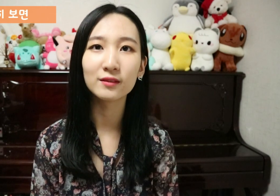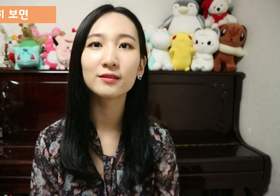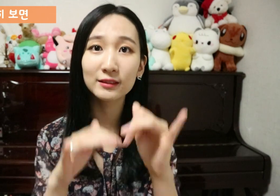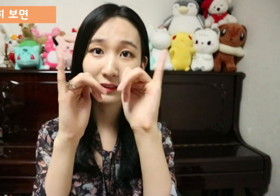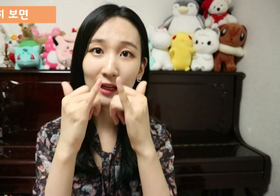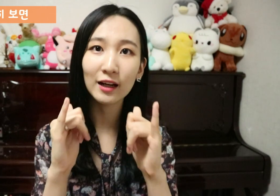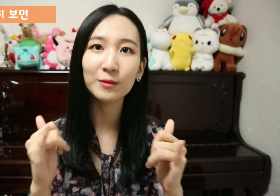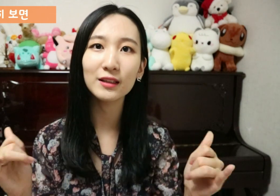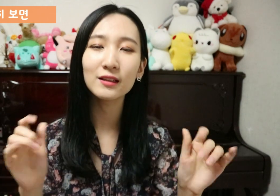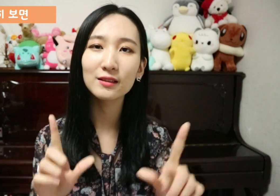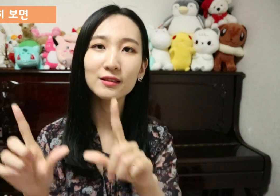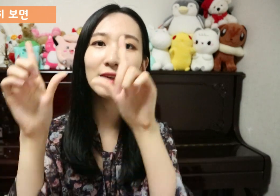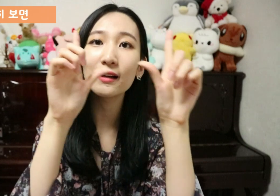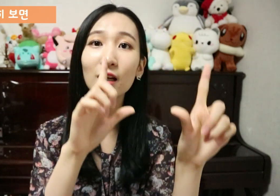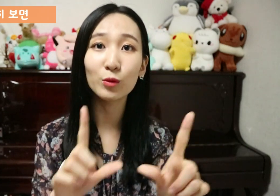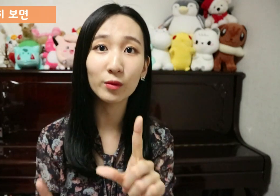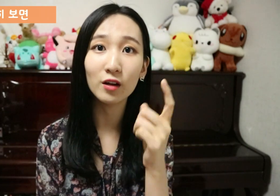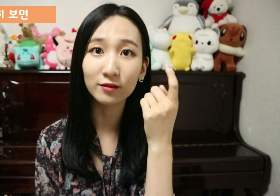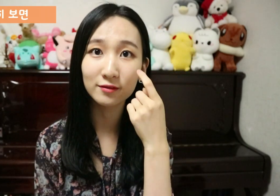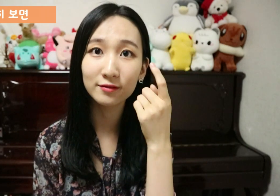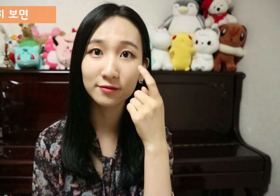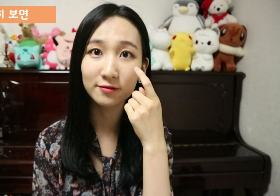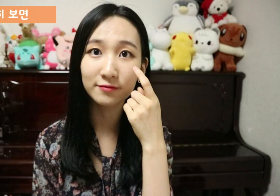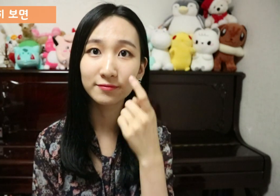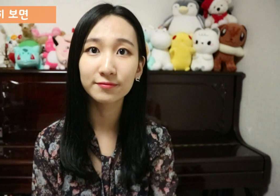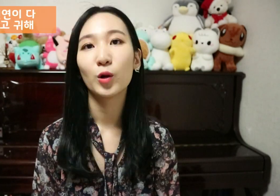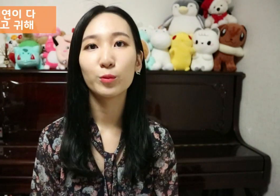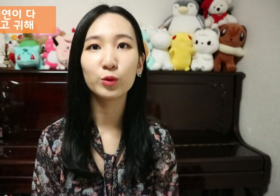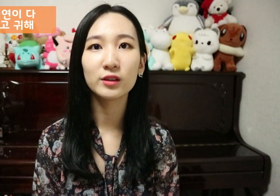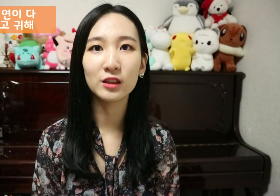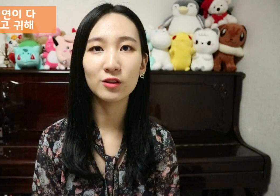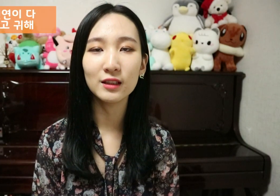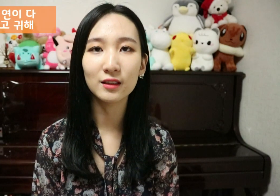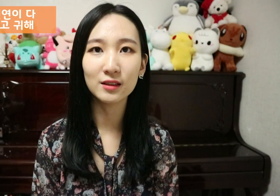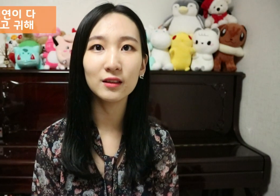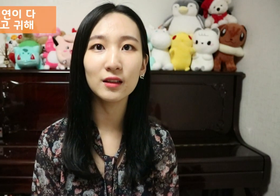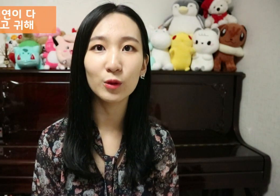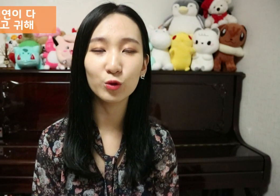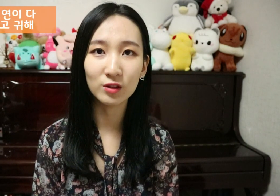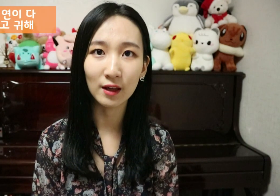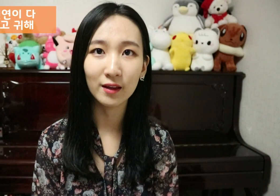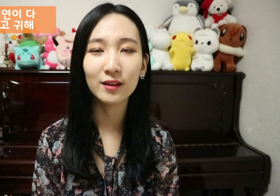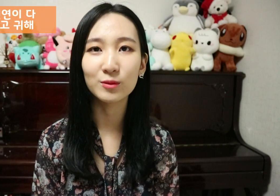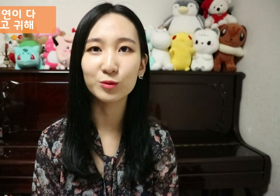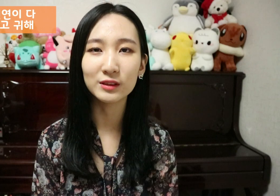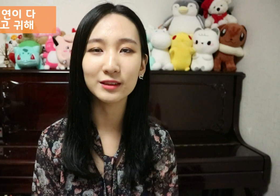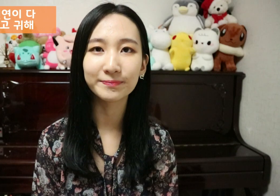사람이 살다 보면 모든 인연이 다 신기하고 귀해 이 부분은